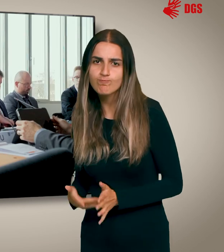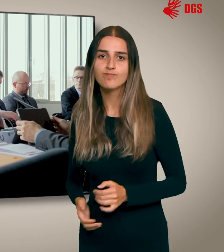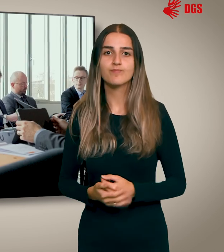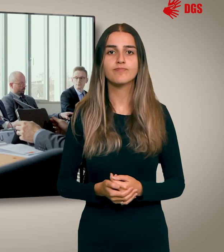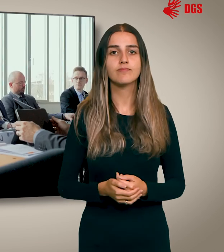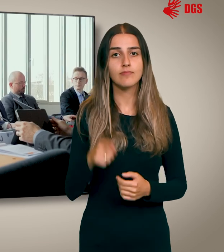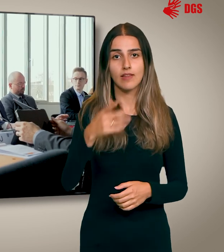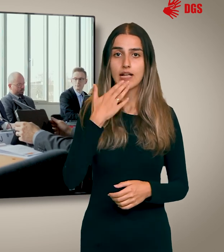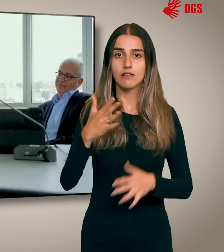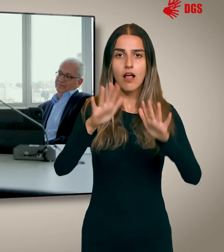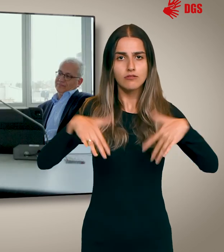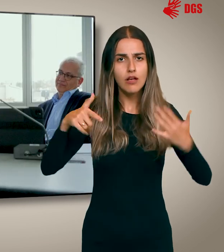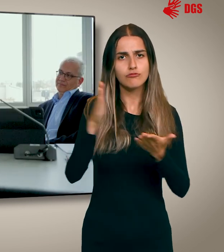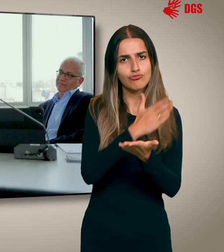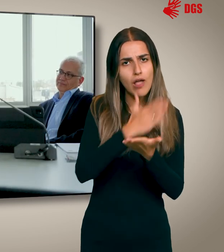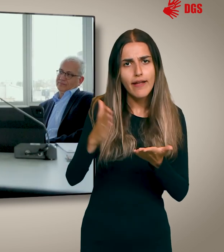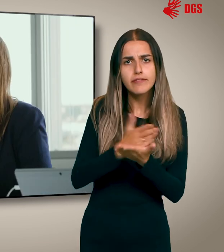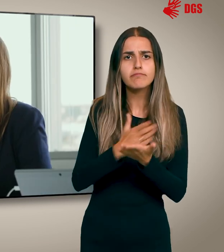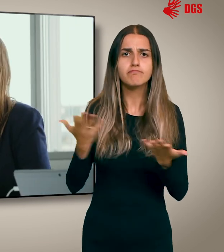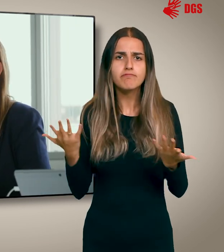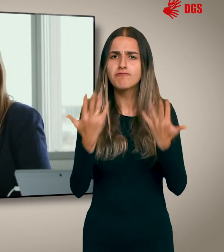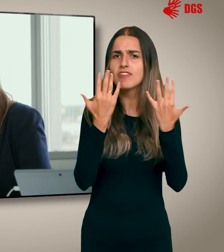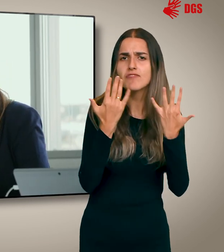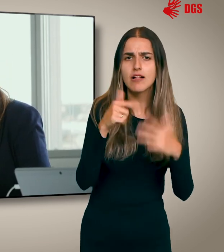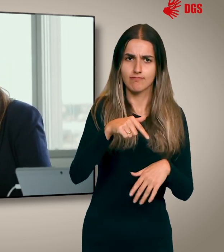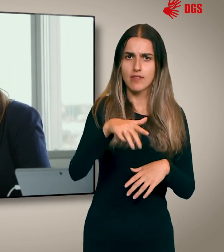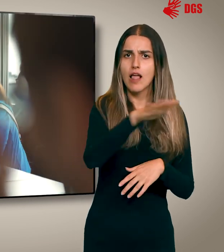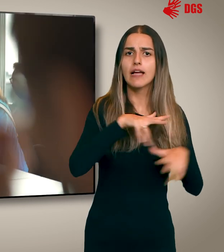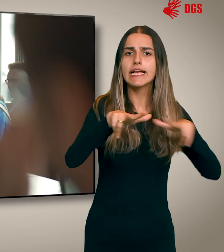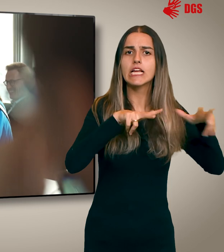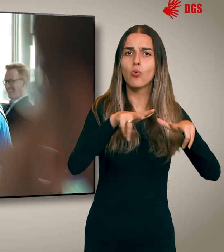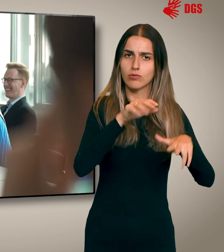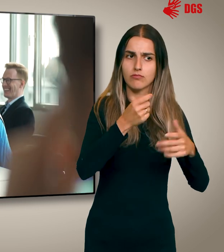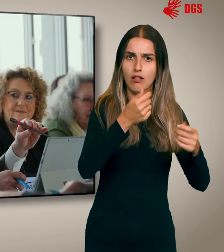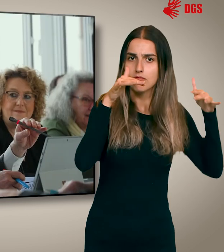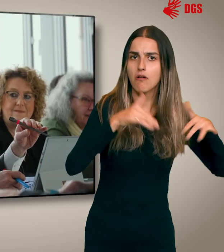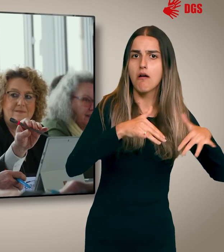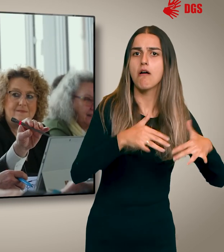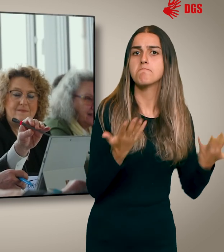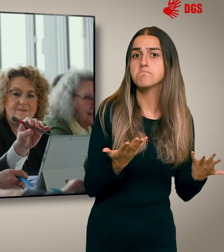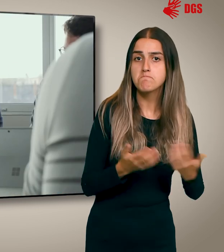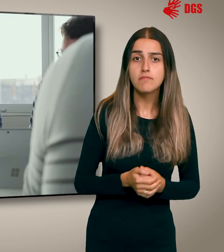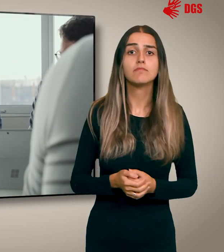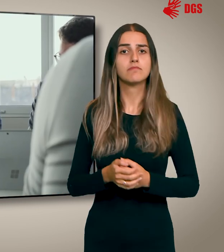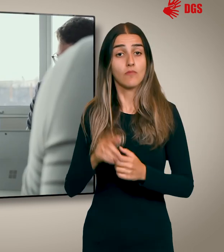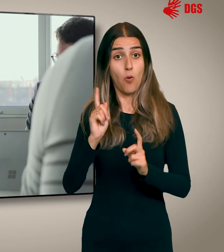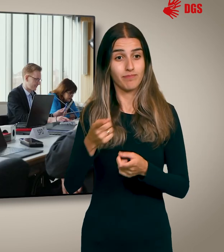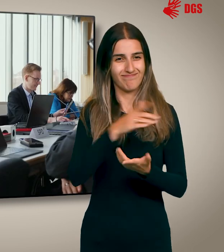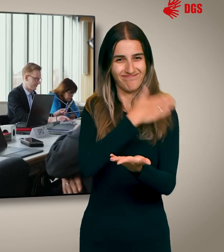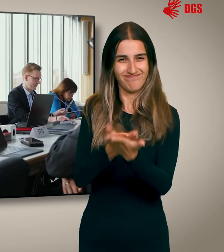Der Hessische Landtag entscheidet also darüber, wie viel Geld der Landesregierung für ihre Politik zur Verfügung steht und ob sich die Landesregierung an